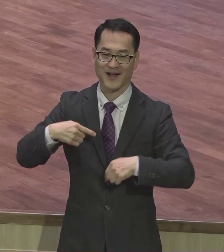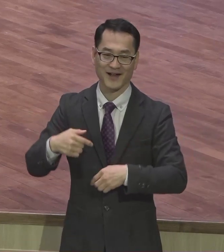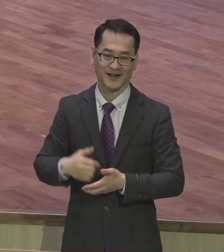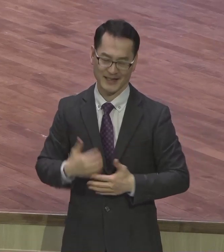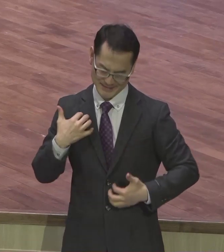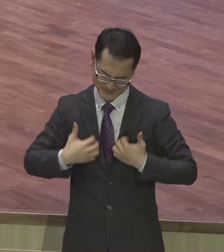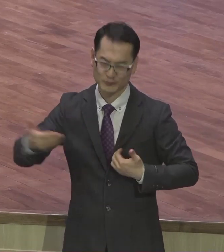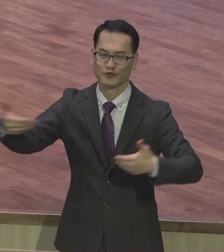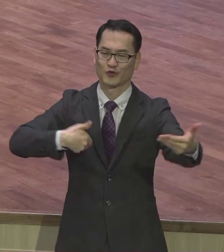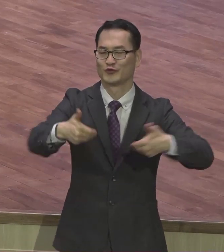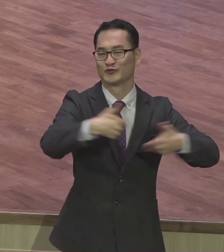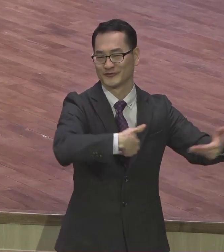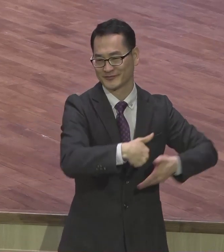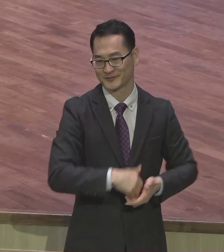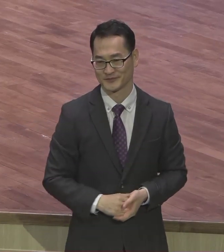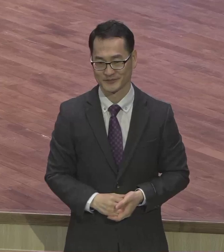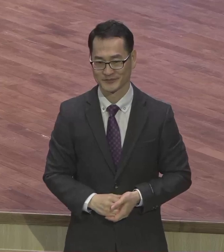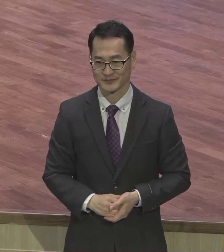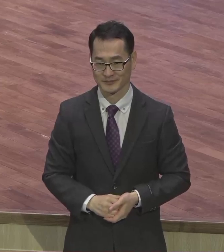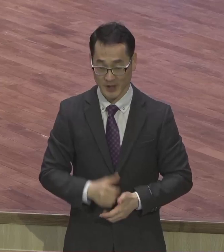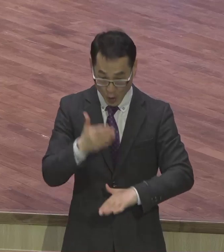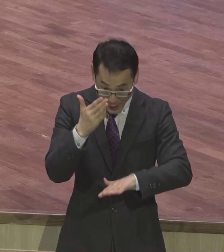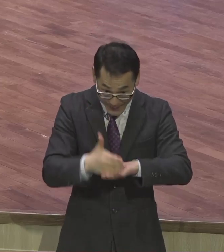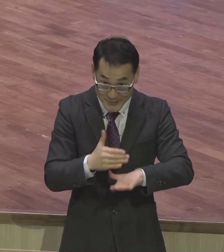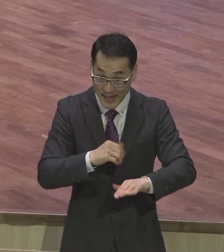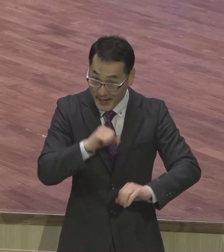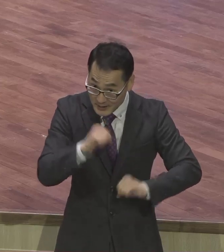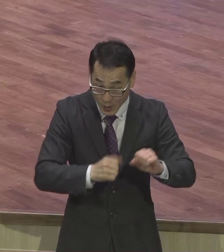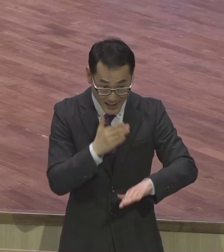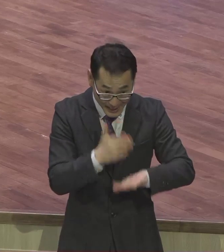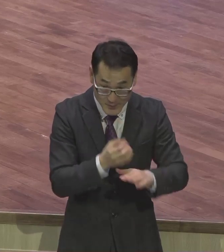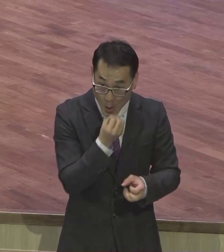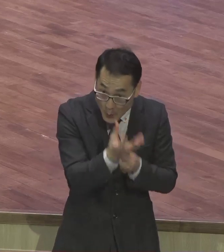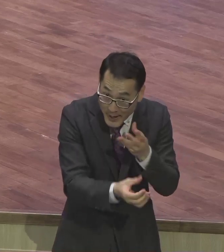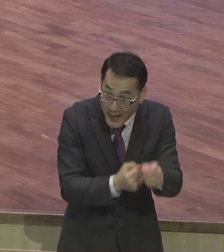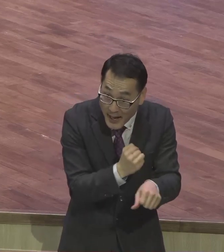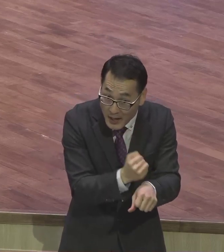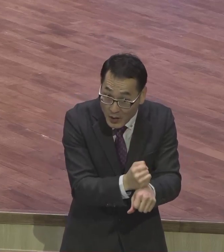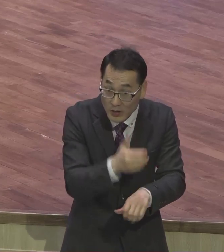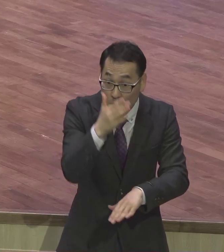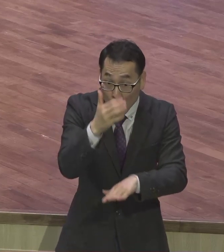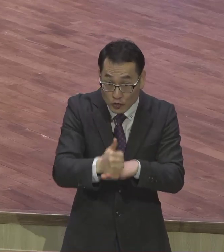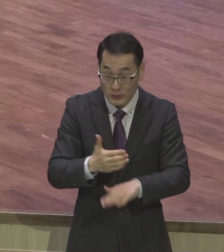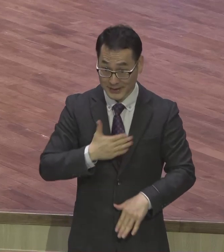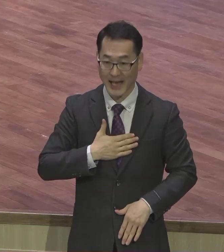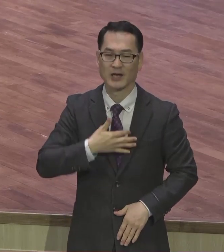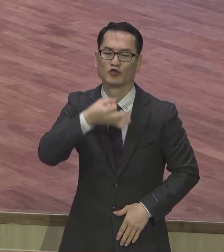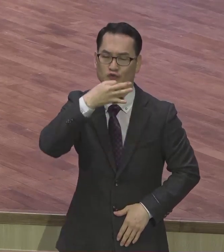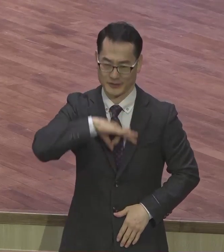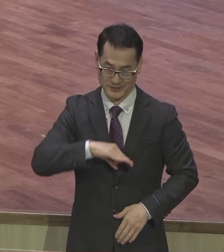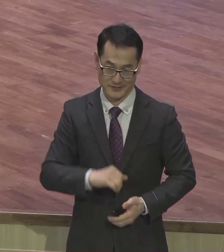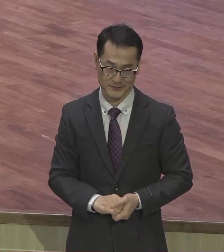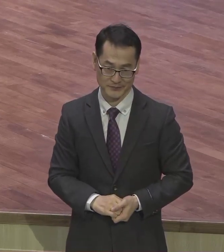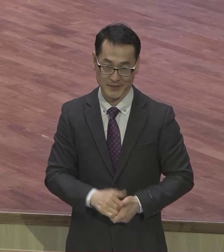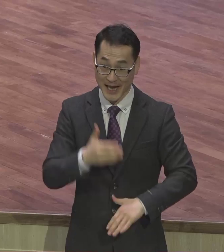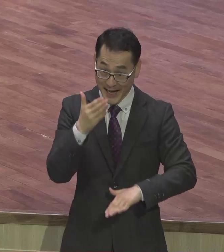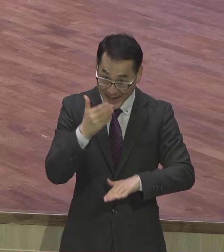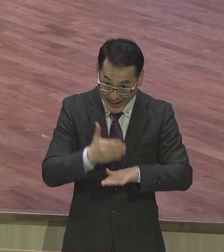살리는 삶인 줄 기억하시기 바랍니다 감사하는 삶은 감사 한 번 하면 더 살라고 감사 두 번 하면 또 살고 또 살고